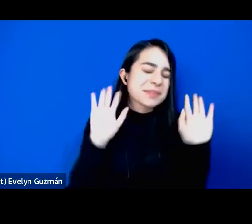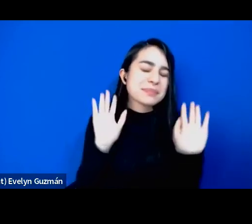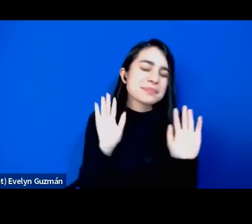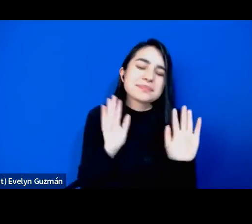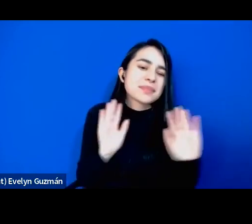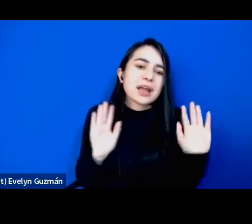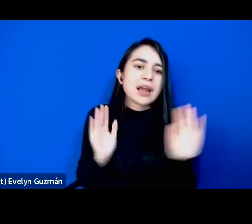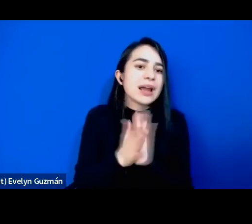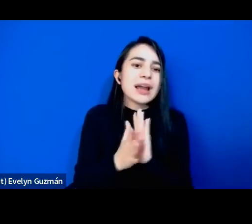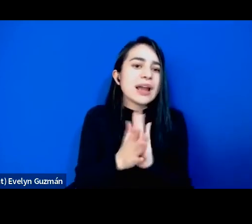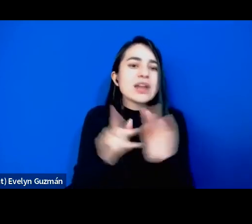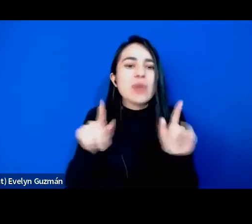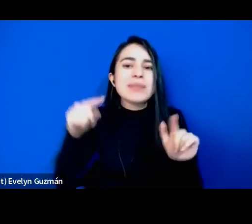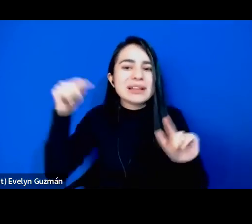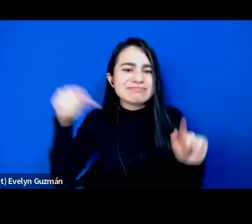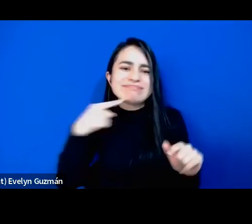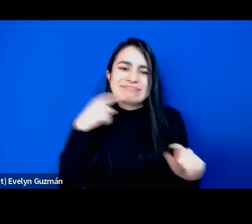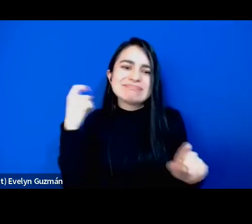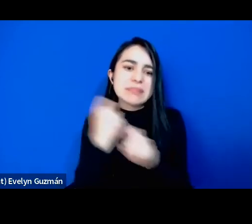complicado.